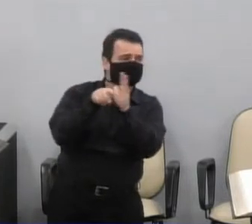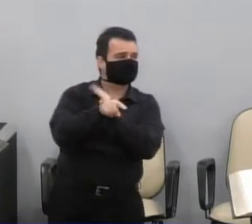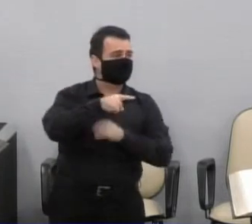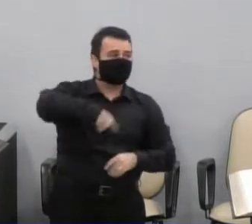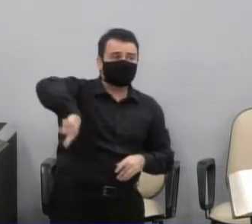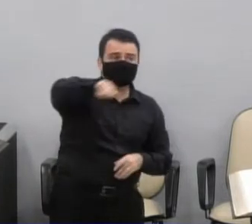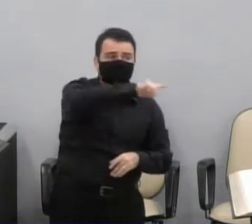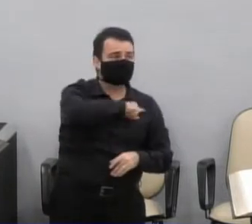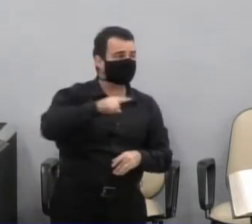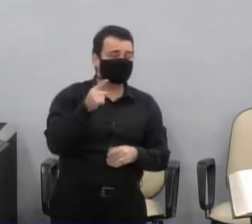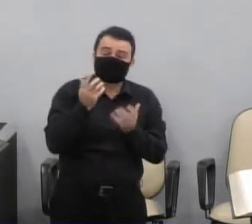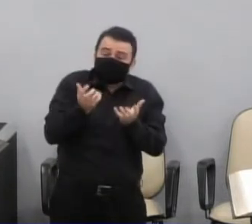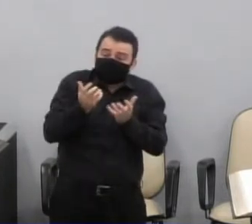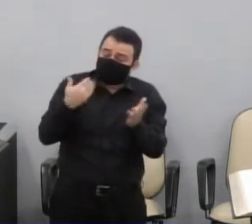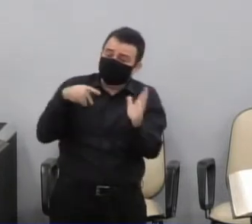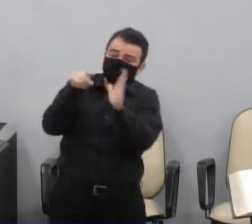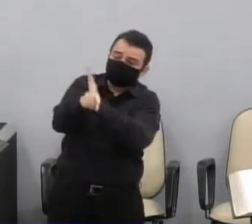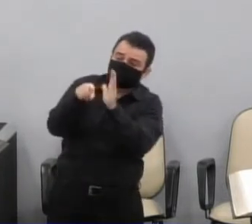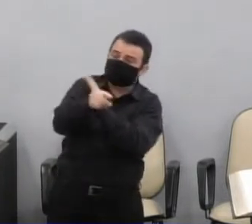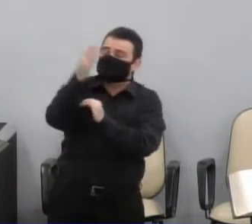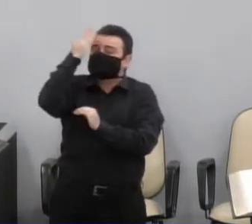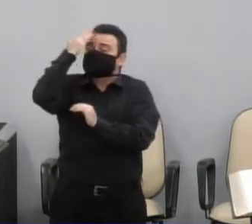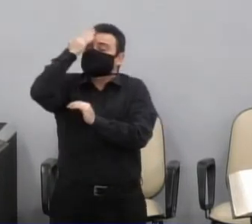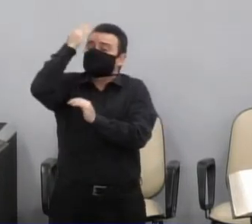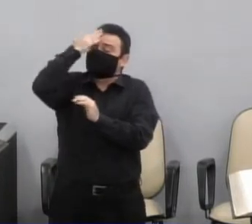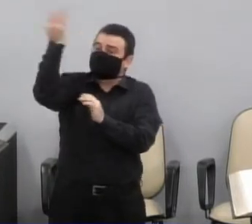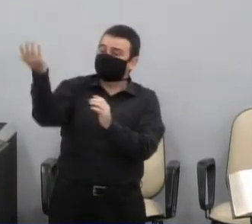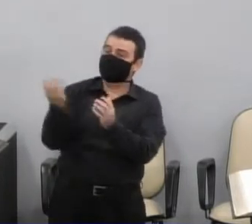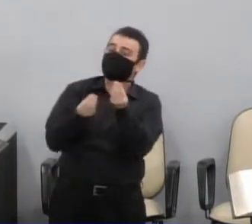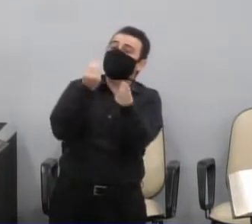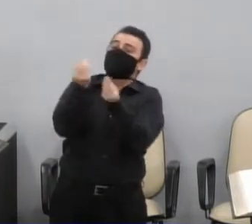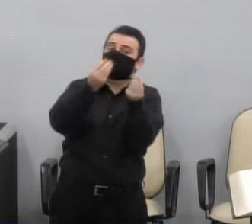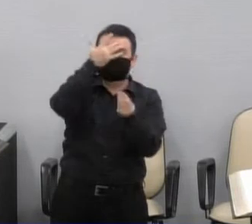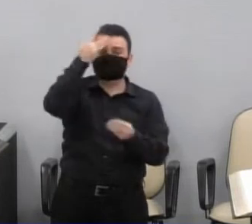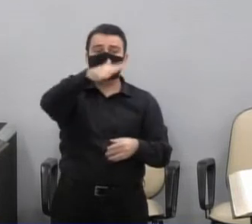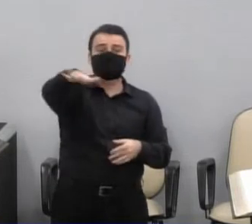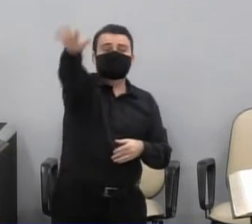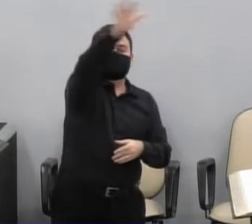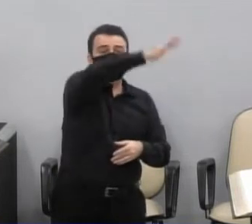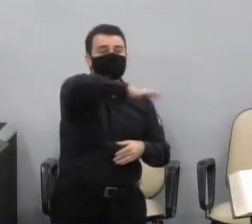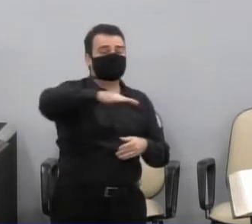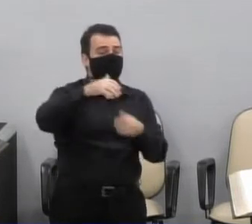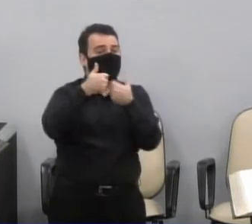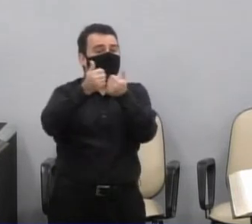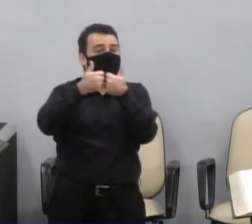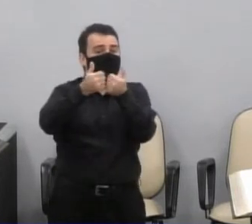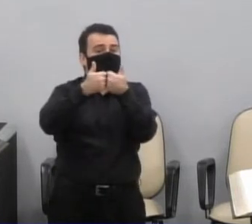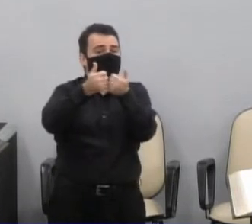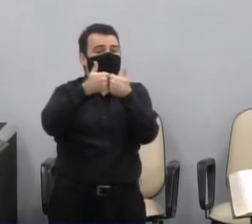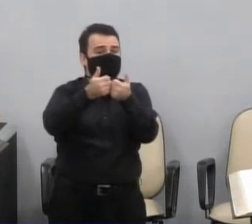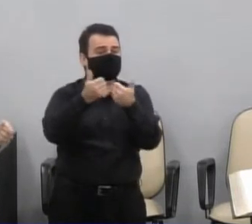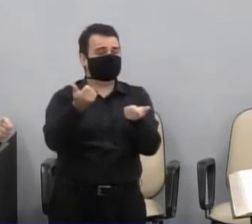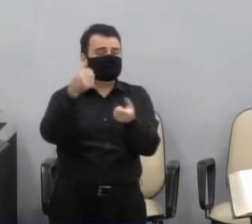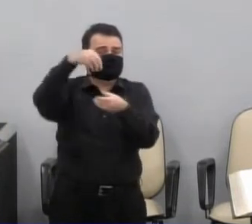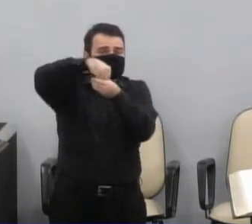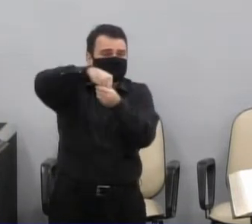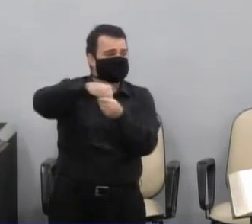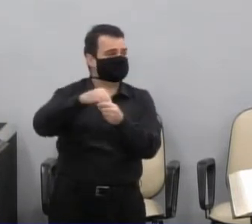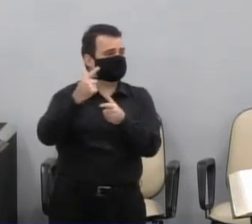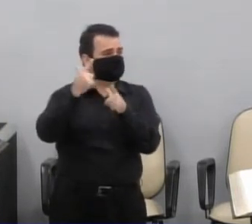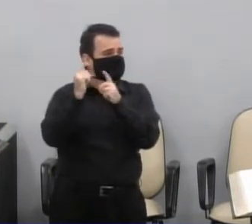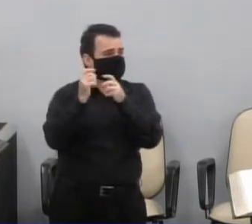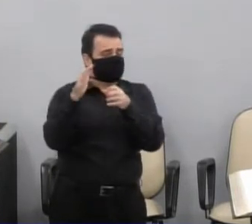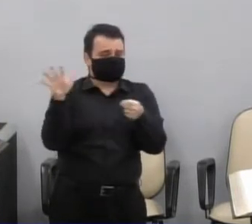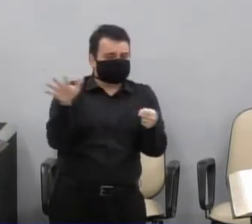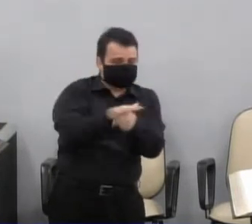fazer, de fazer as perguntas, que o cidadão, usuário de ônibus quer fazer, ele não pode, mas